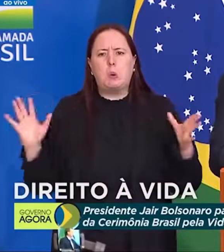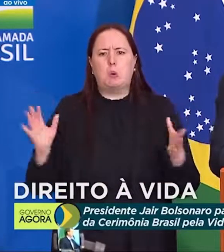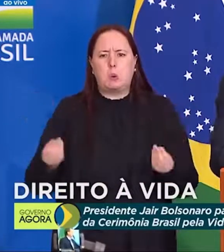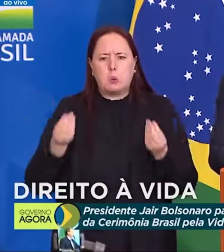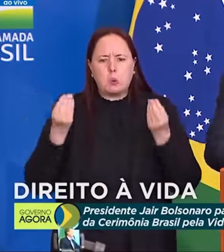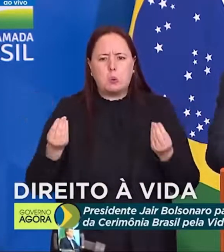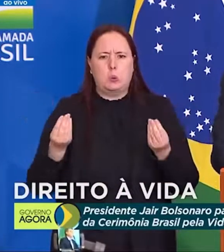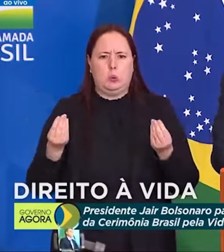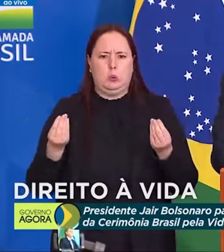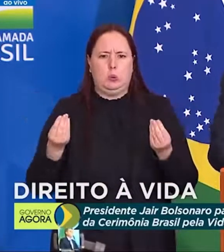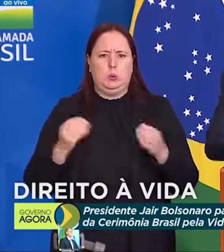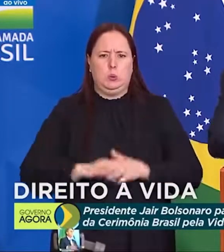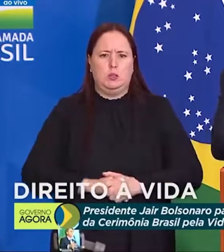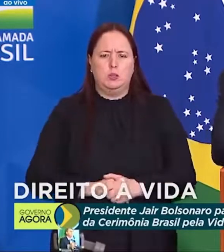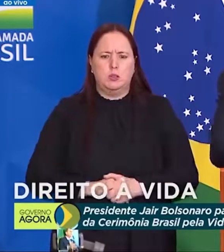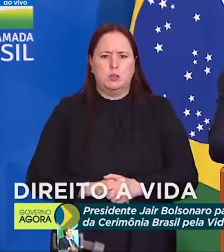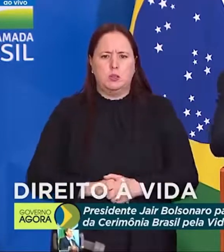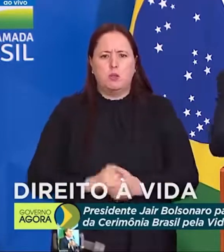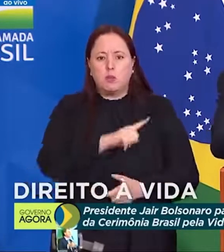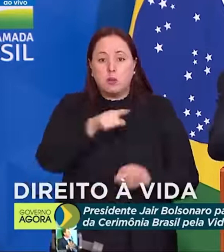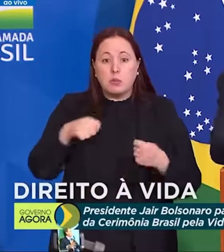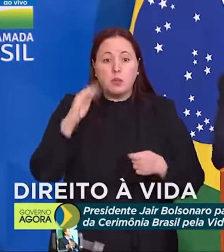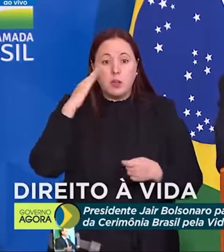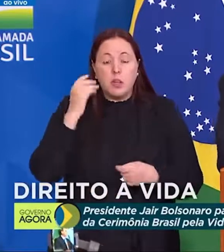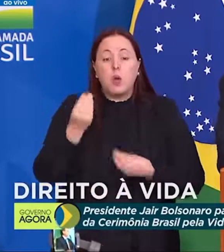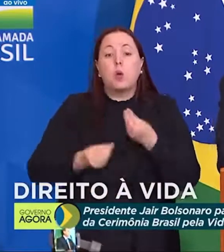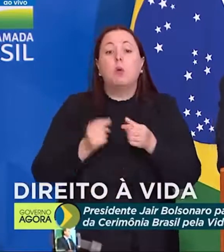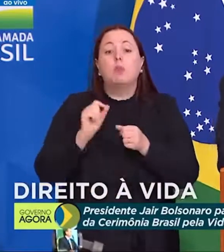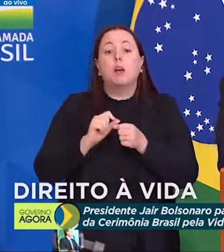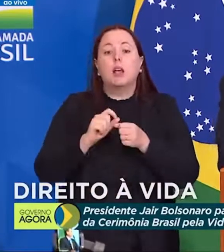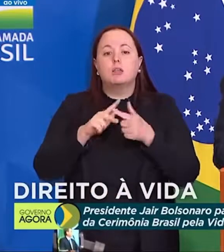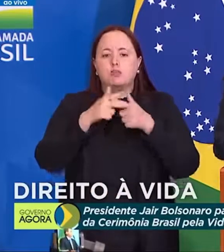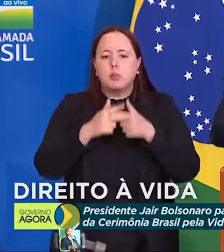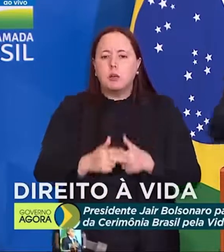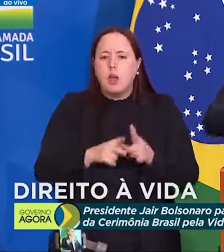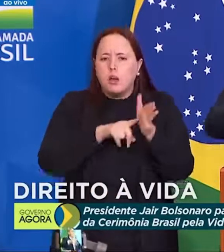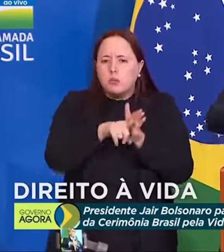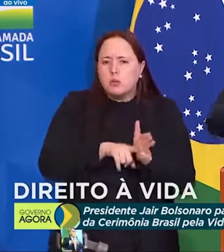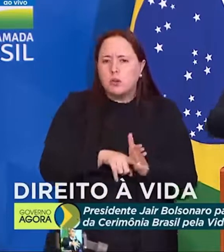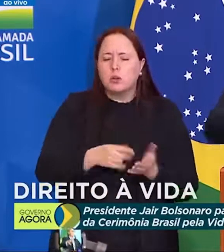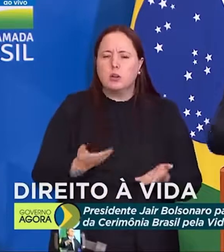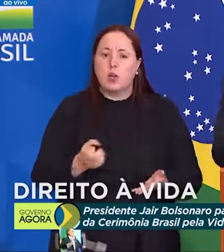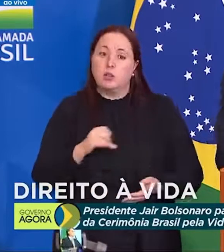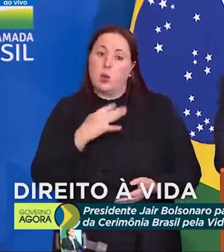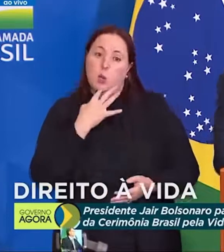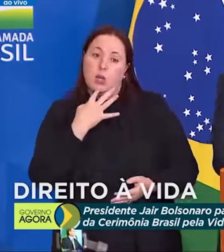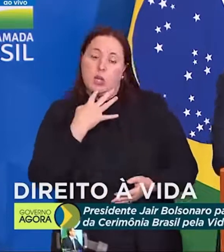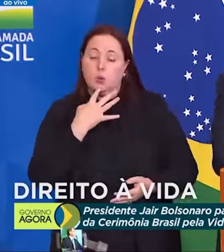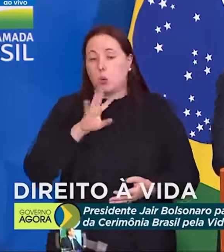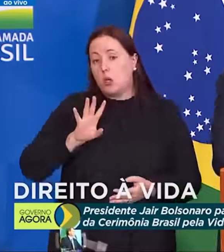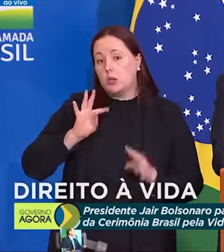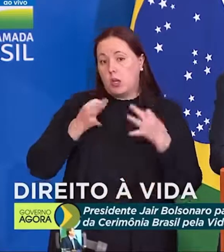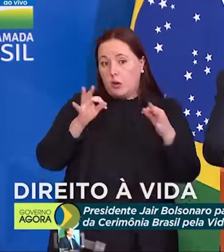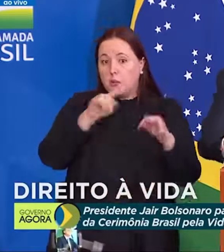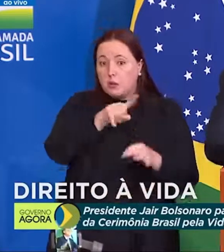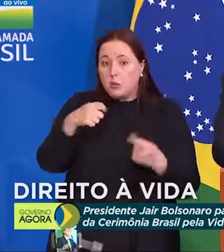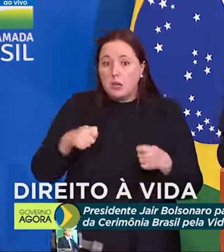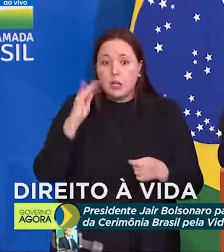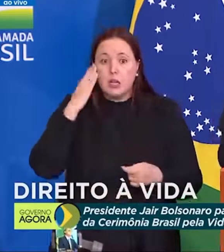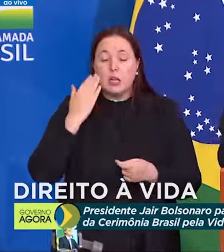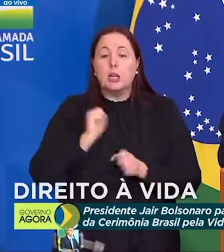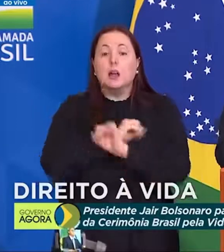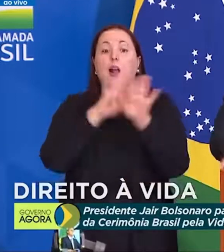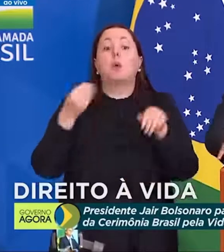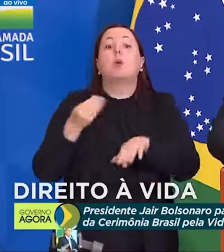Qualquer um de vocês tem que entender como são feitas as apurações. Não interessa se conheçam ou não de tecnologia. E como é